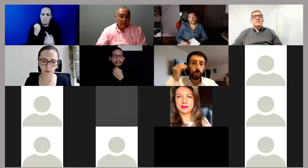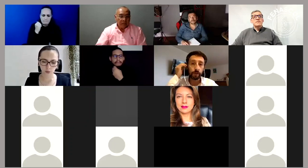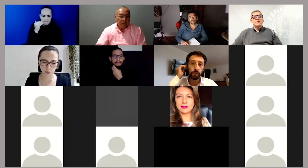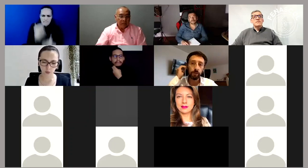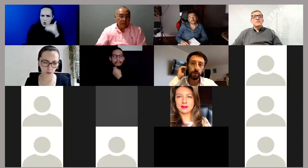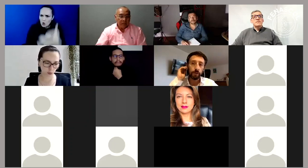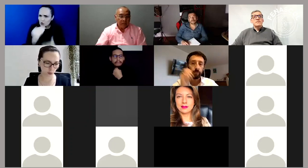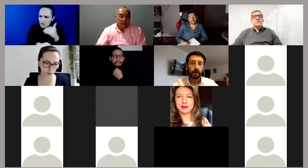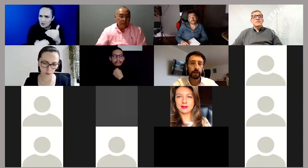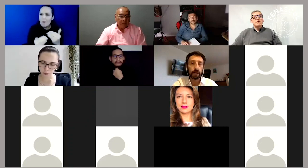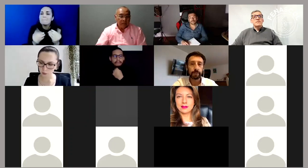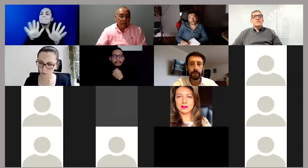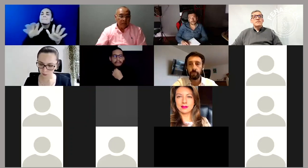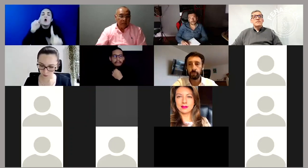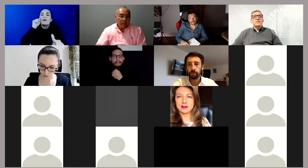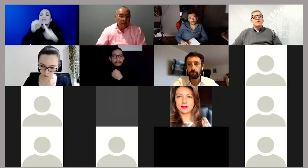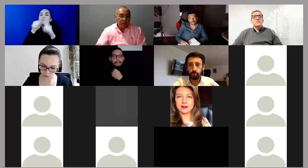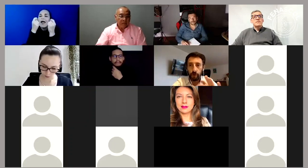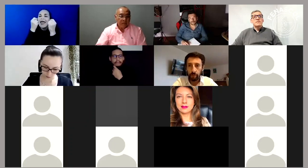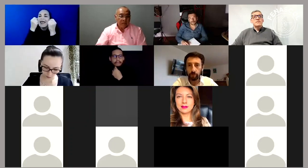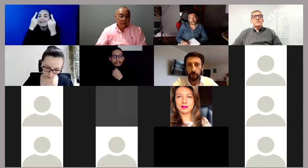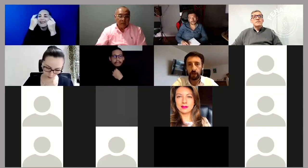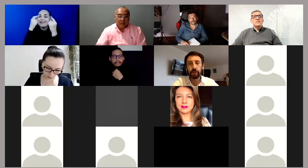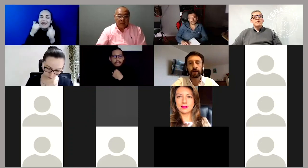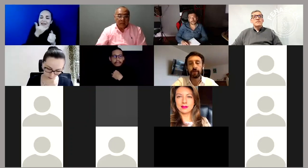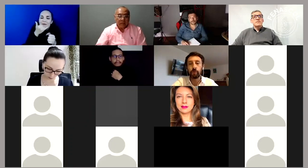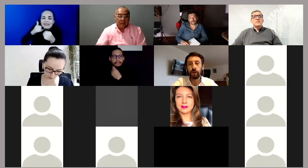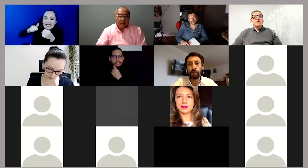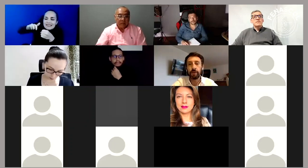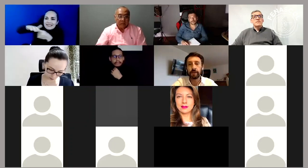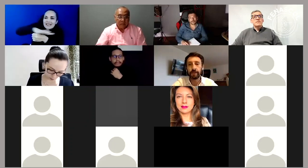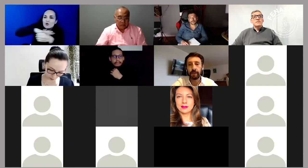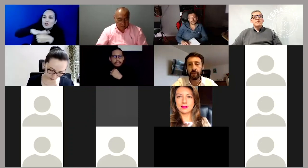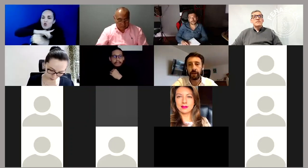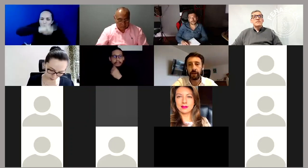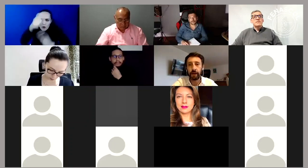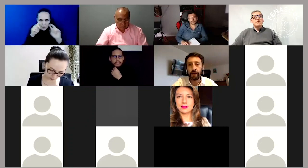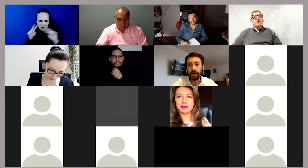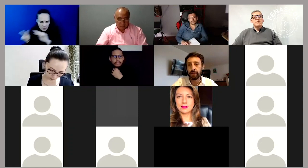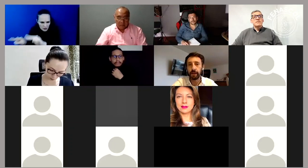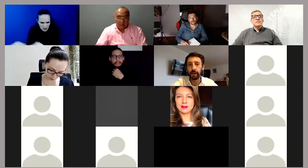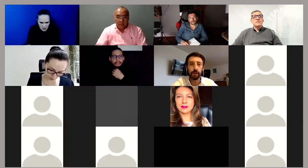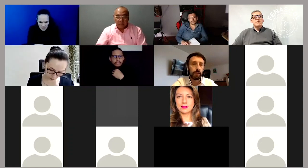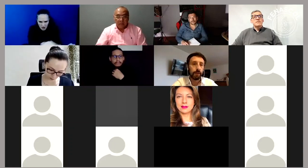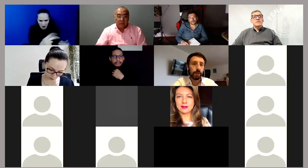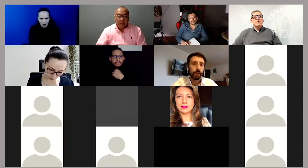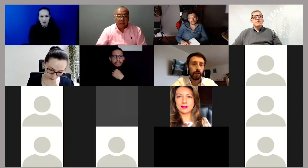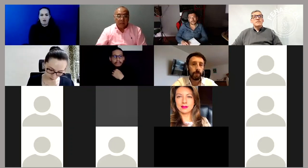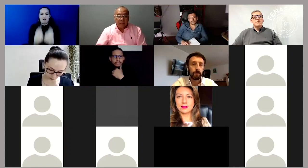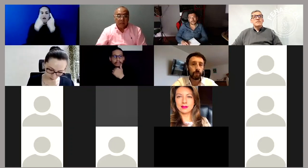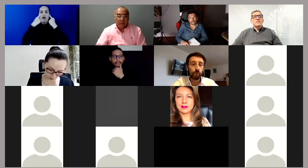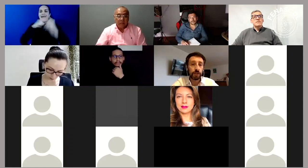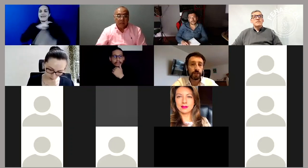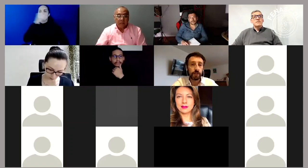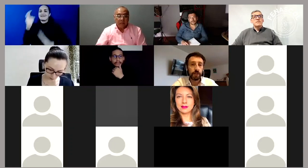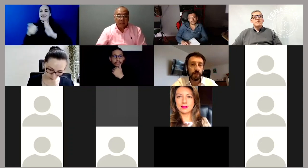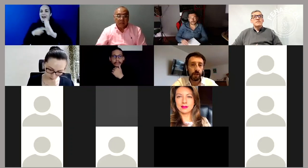de entender el fenómeno completo para que así, pues, pudiéramos tener las cartas sobre la mesa de manera